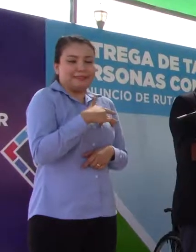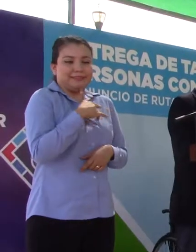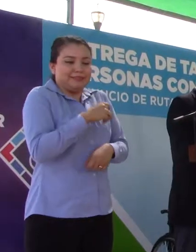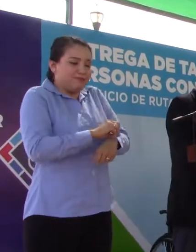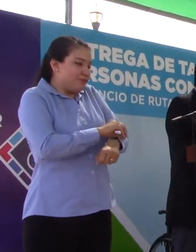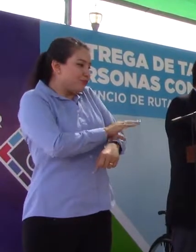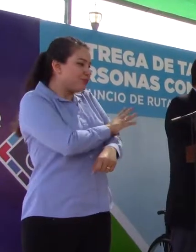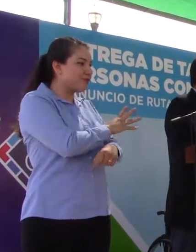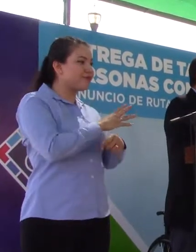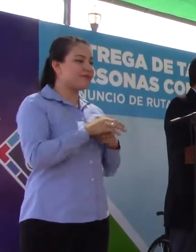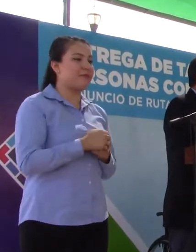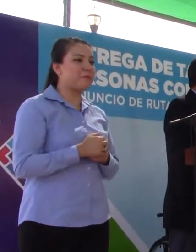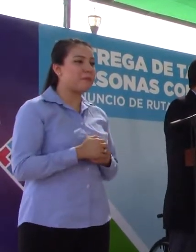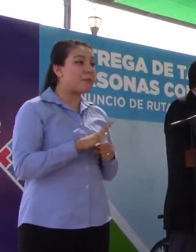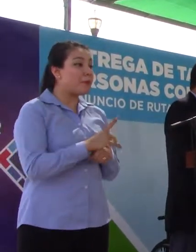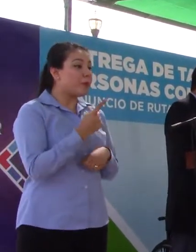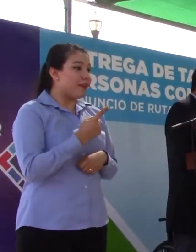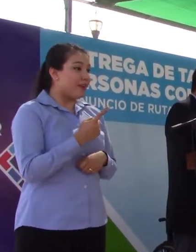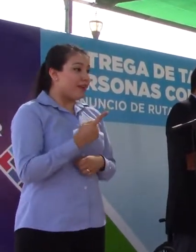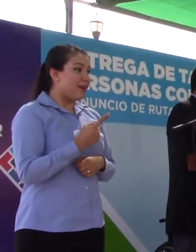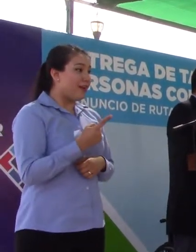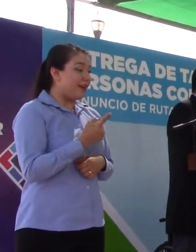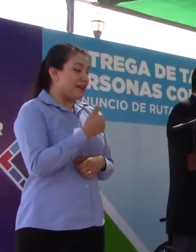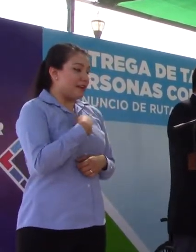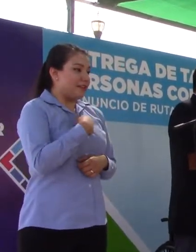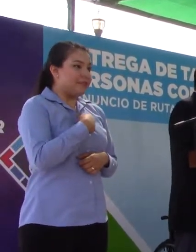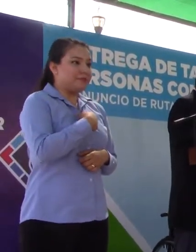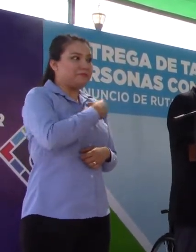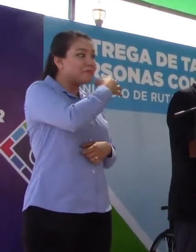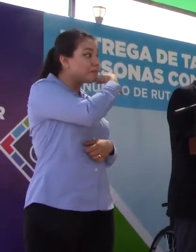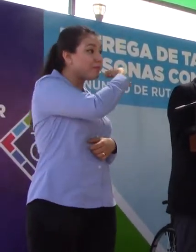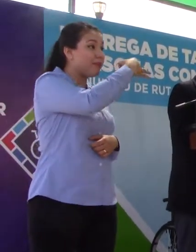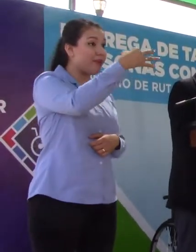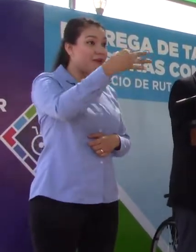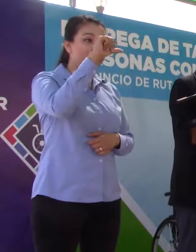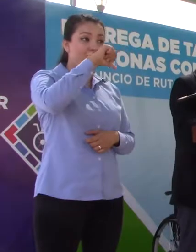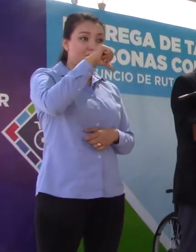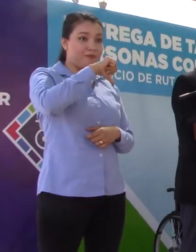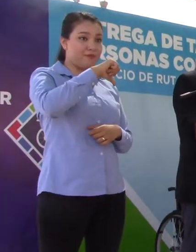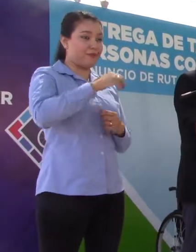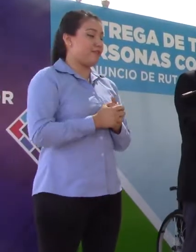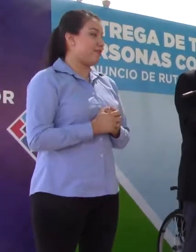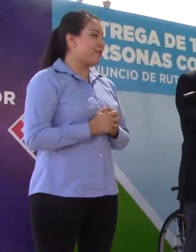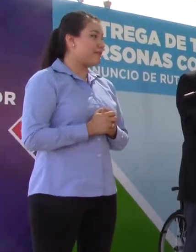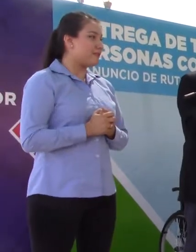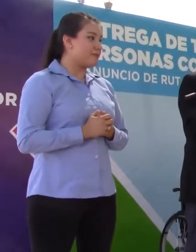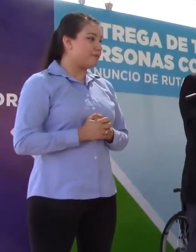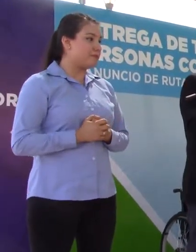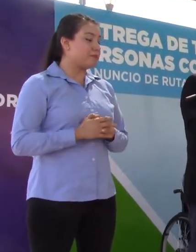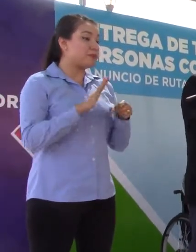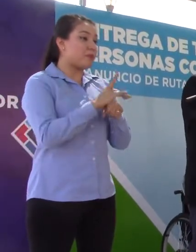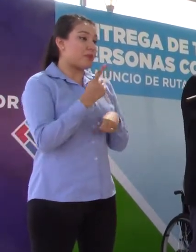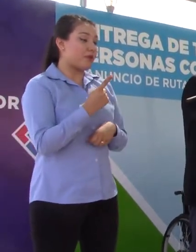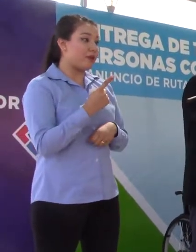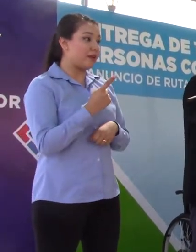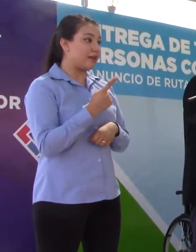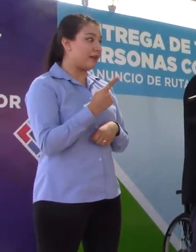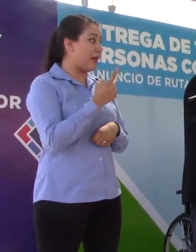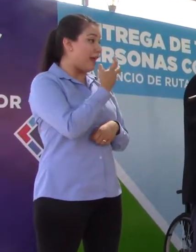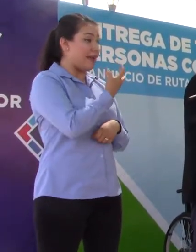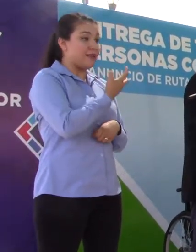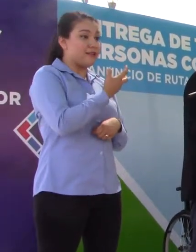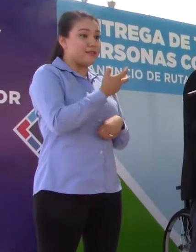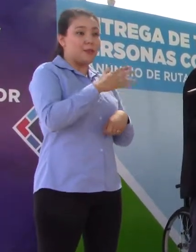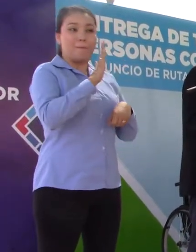Por lo que me toca anunciar el día de hoy, porque se suma a los